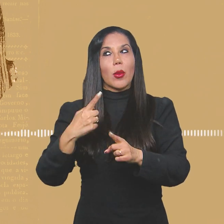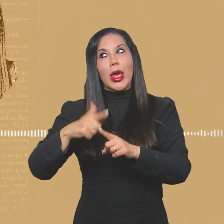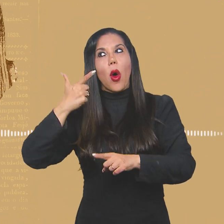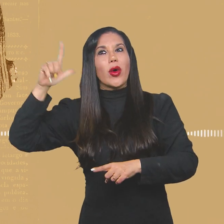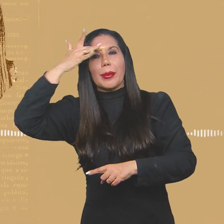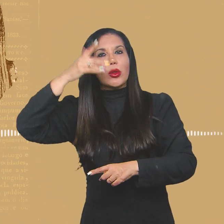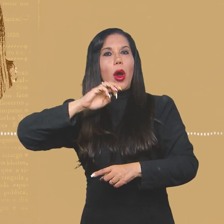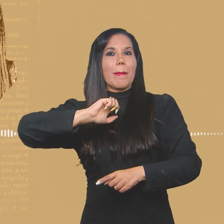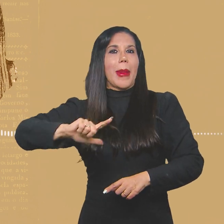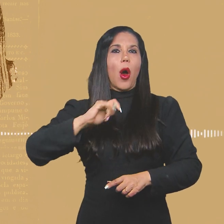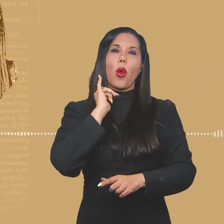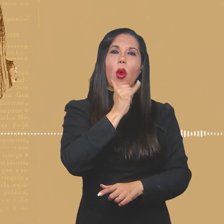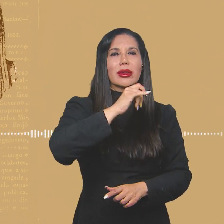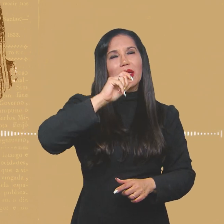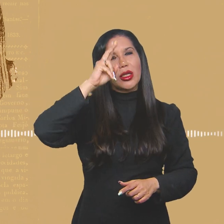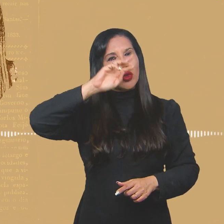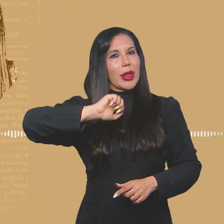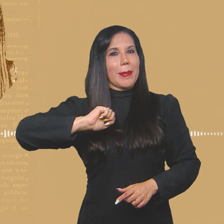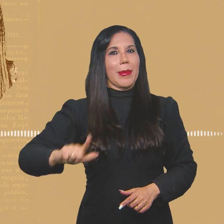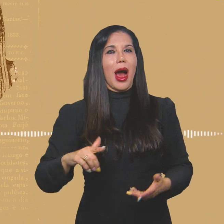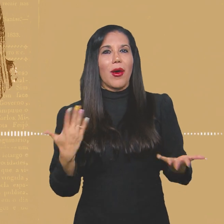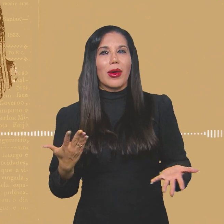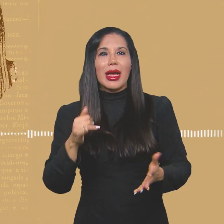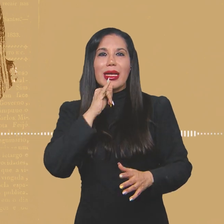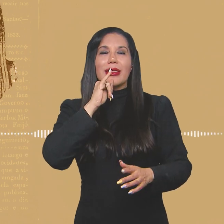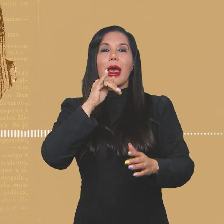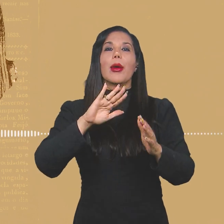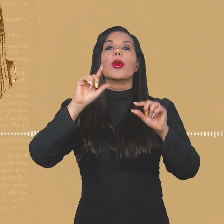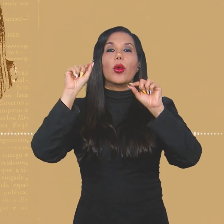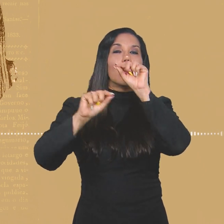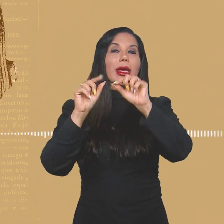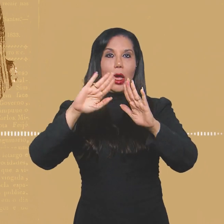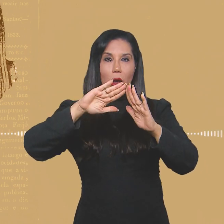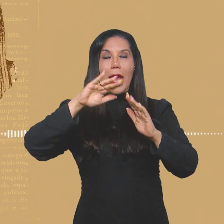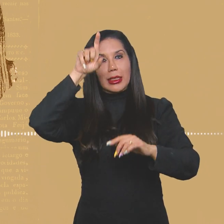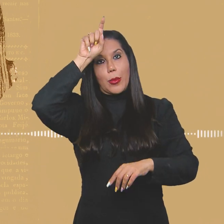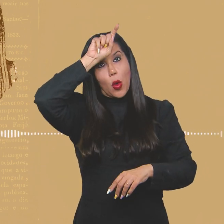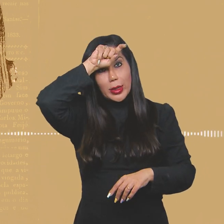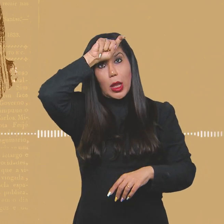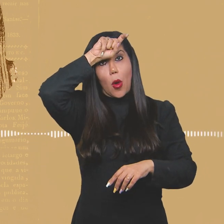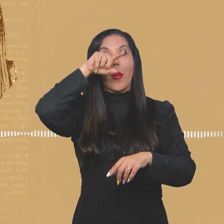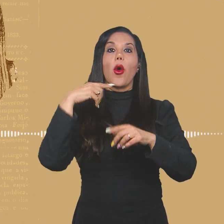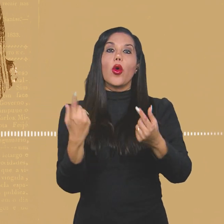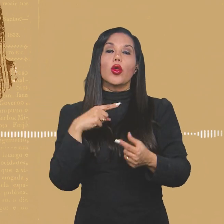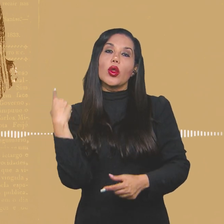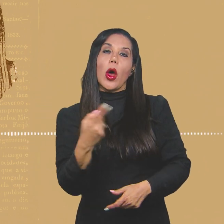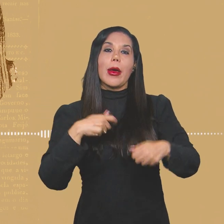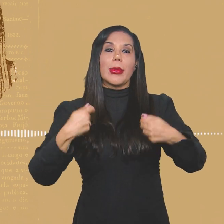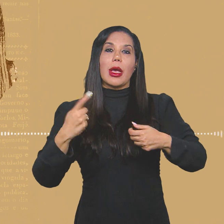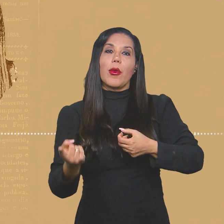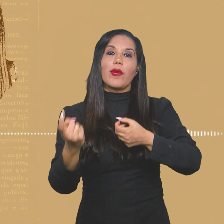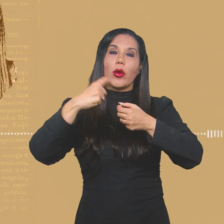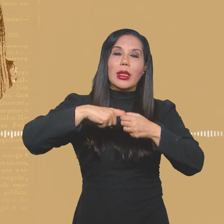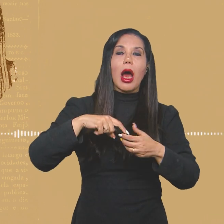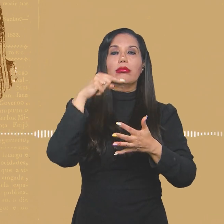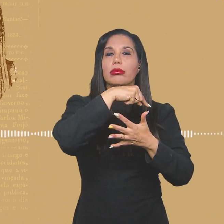e distorcida, como exemplo mais típico sendo o quilombo dos palmares. Achamos que é preciso retomar alguns